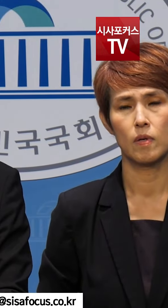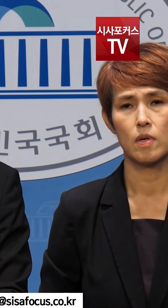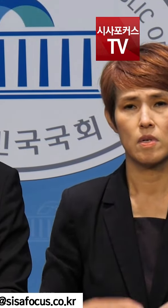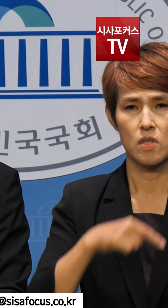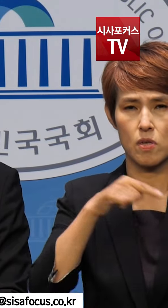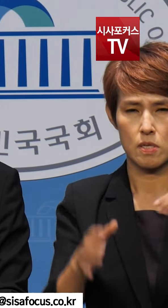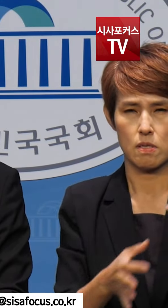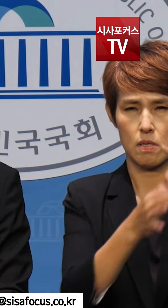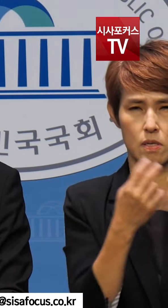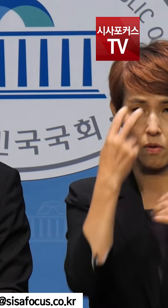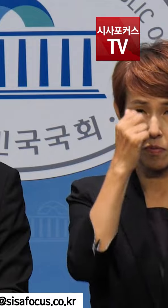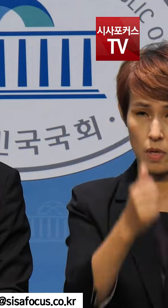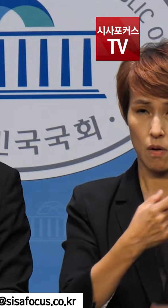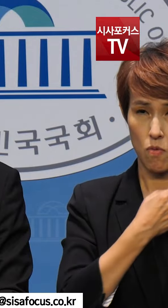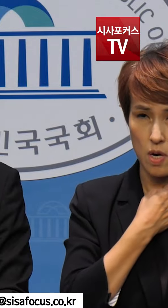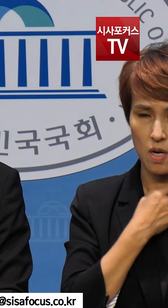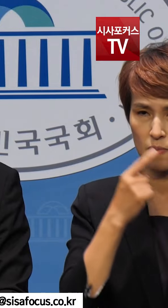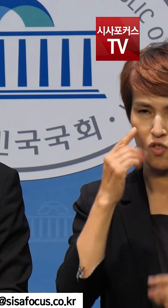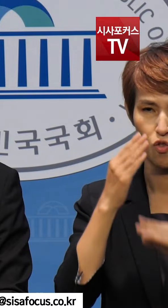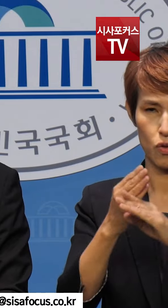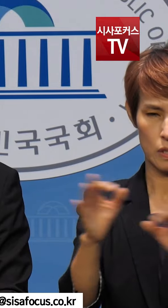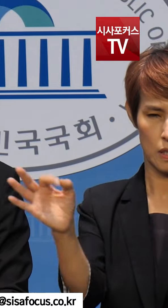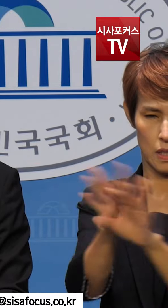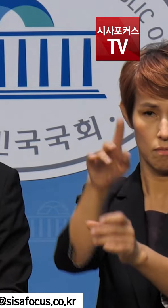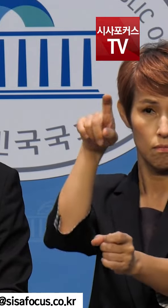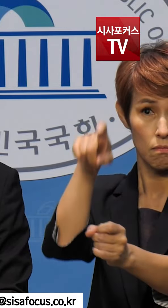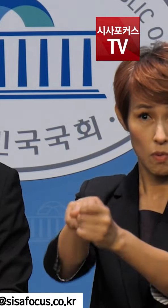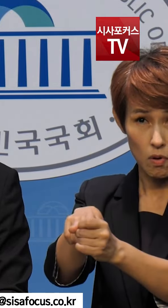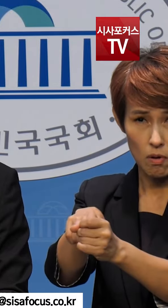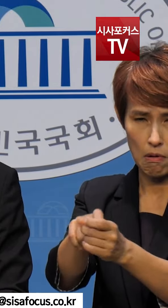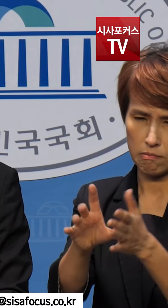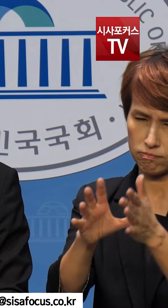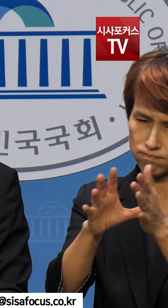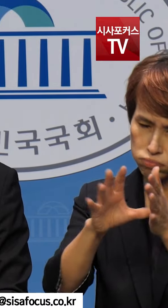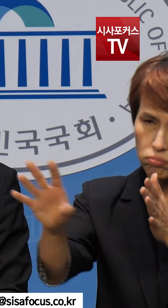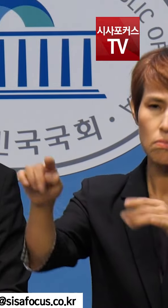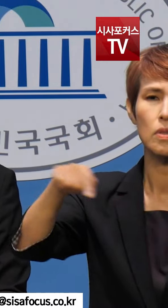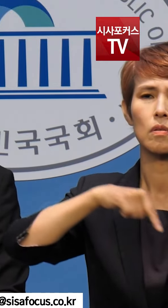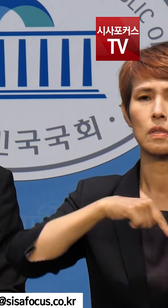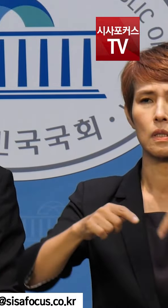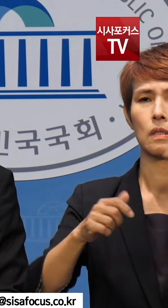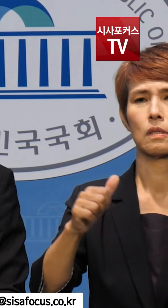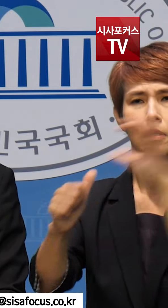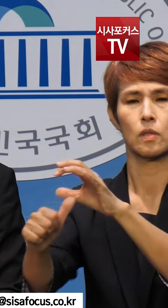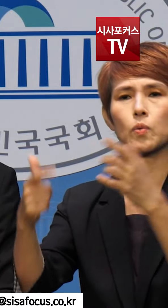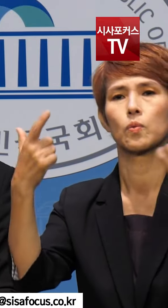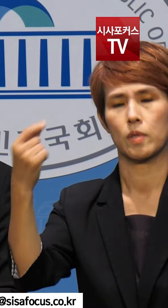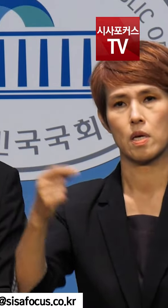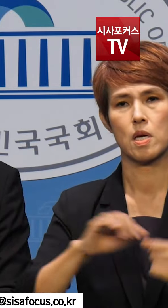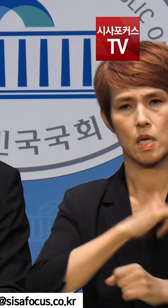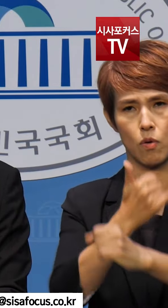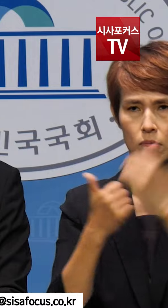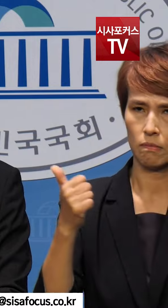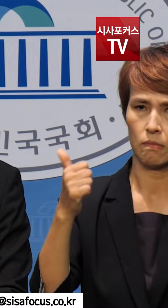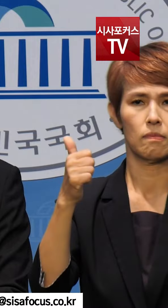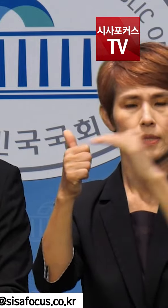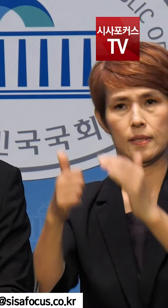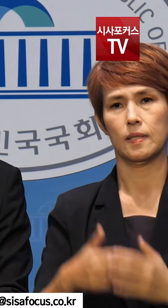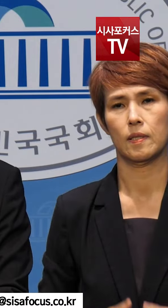정치검찰의 노림수는 민주주의를 붕괴시키려는 극악무도한 정치탄압이자 인권유린입니다.